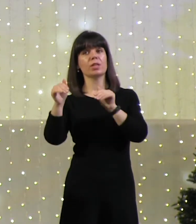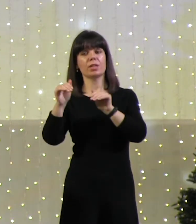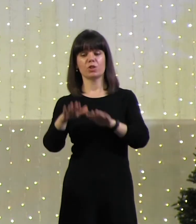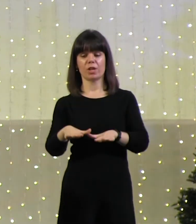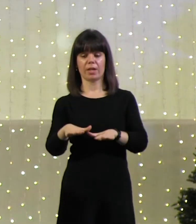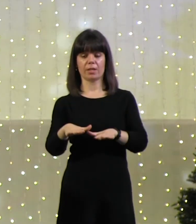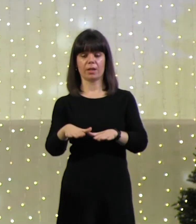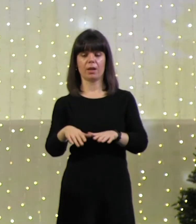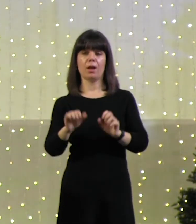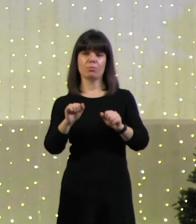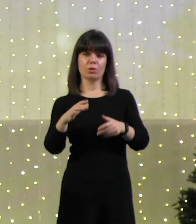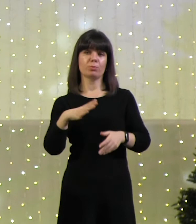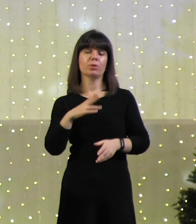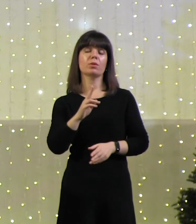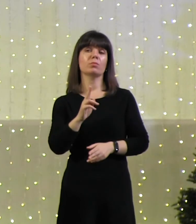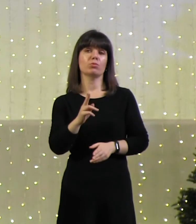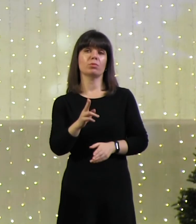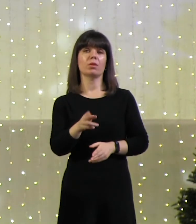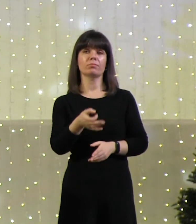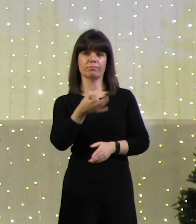надеюсь, кому-то что-то придется по душе.